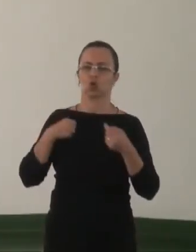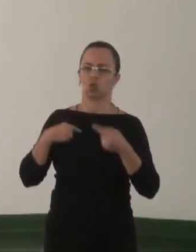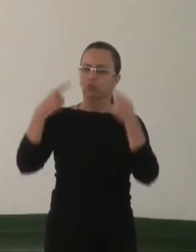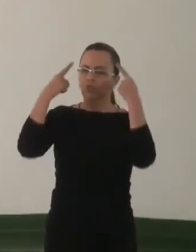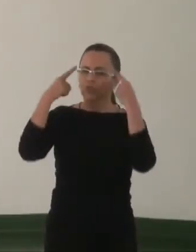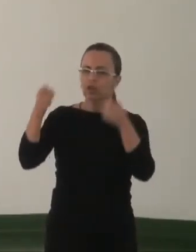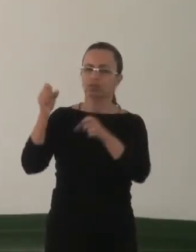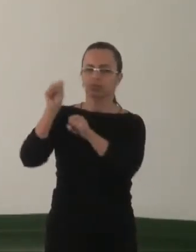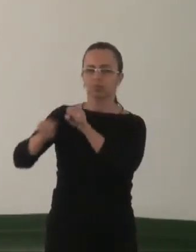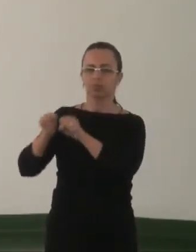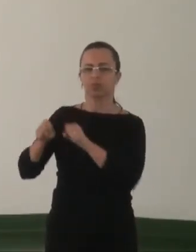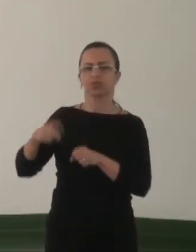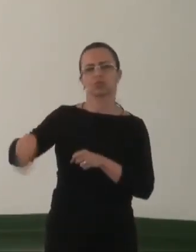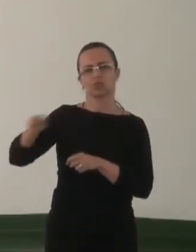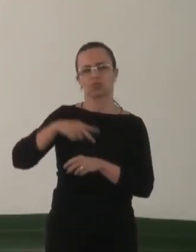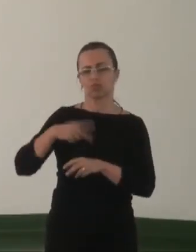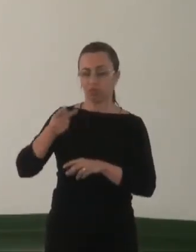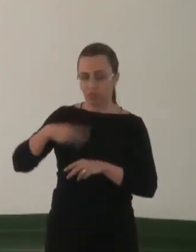Obrigada.